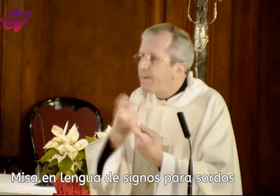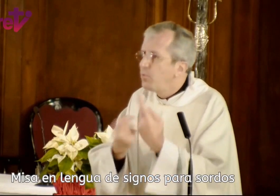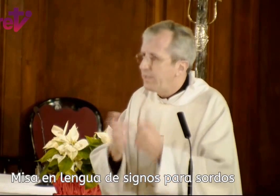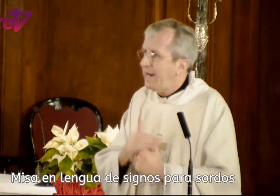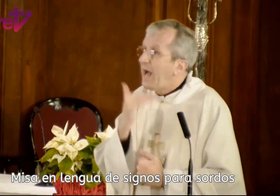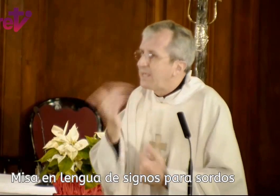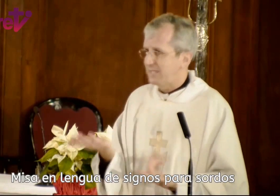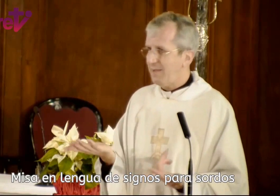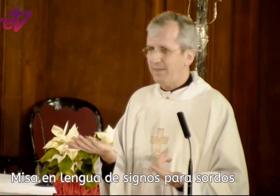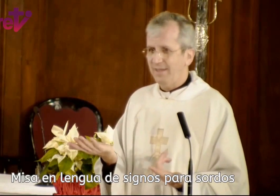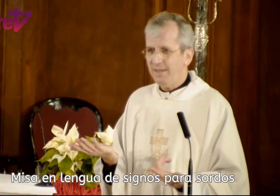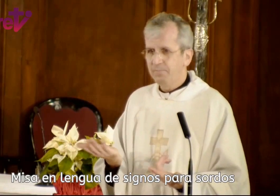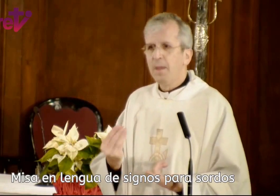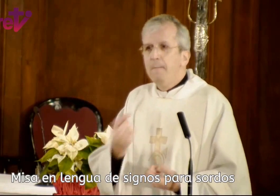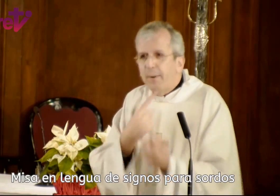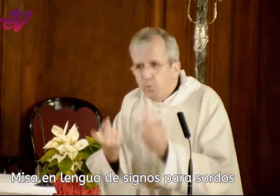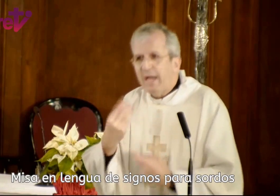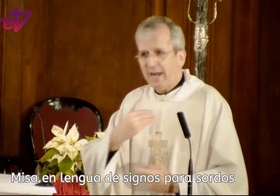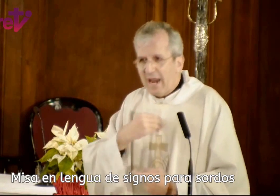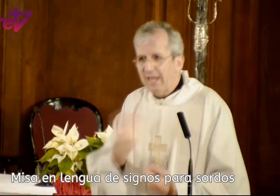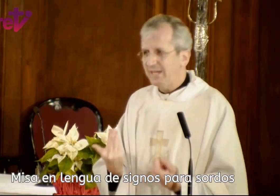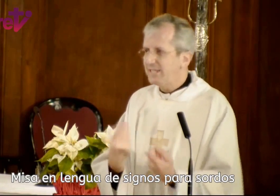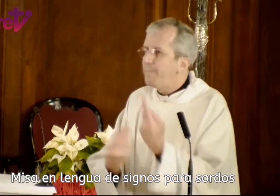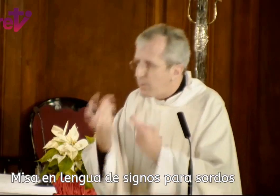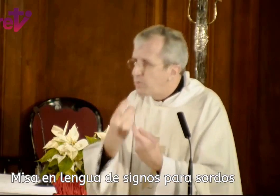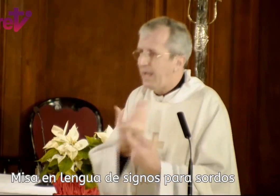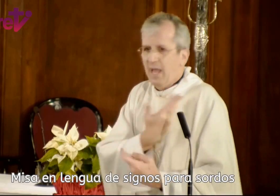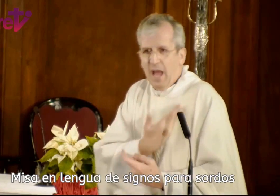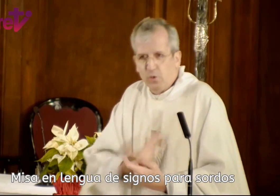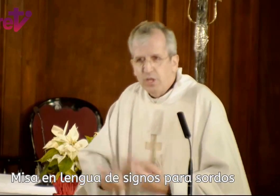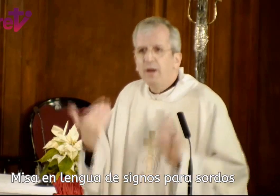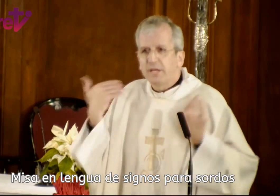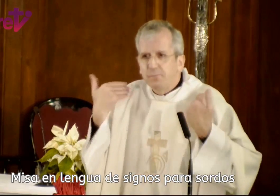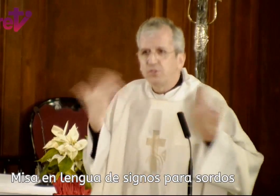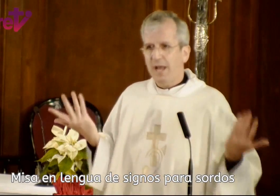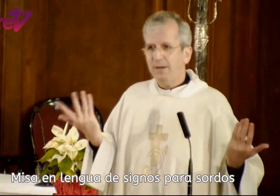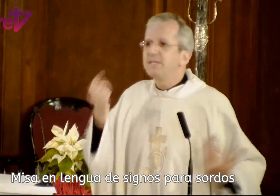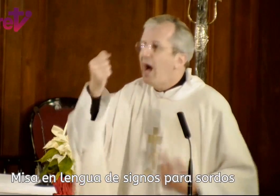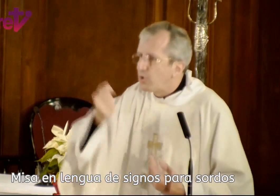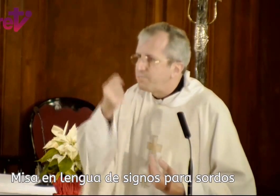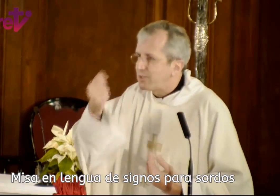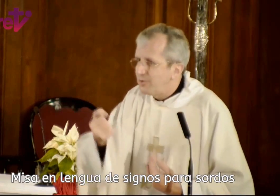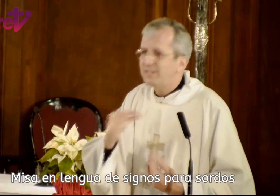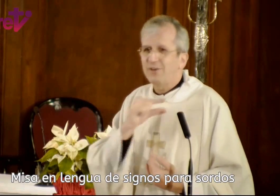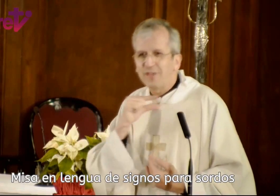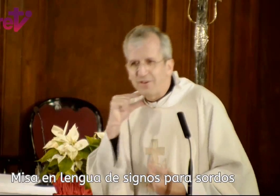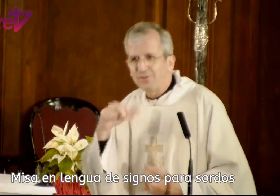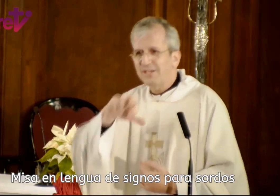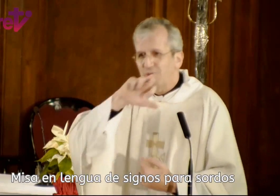preguntar al que sabe, ¿eh? Preguntar a la iglesia, preguntar a los responsables, a los pastores, a los sacerdotes, a los